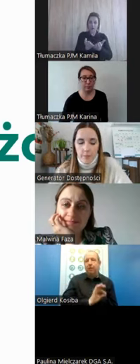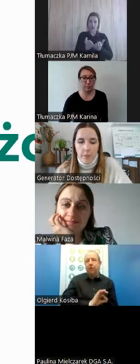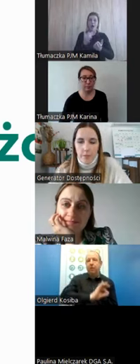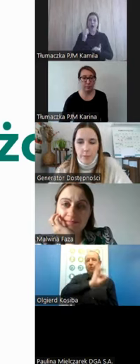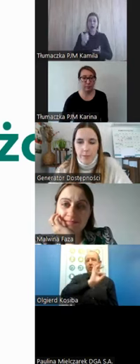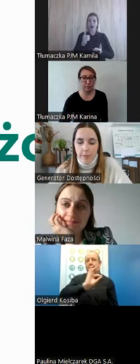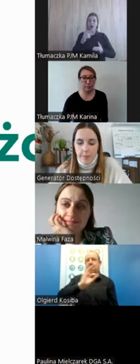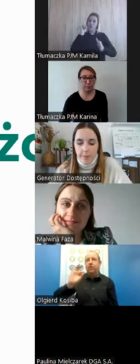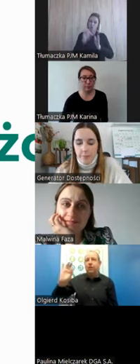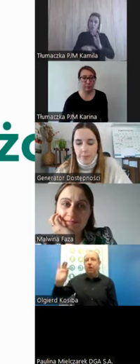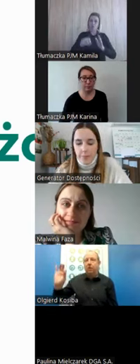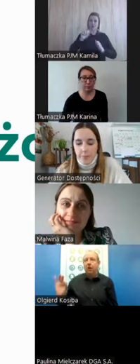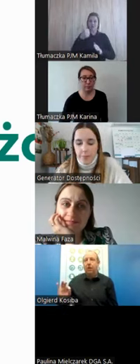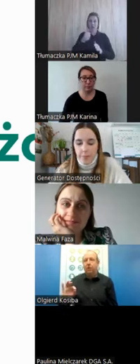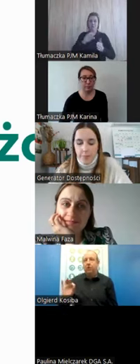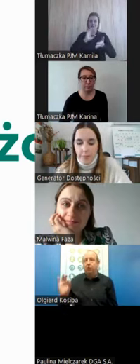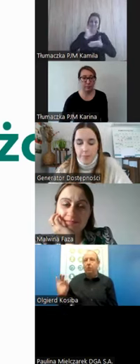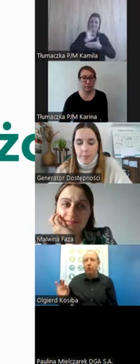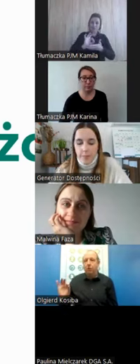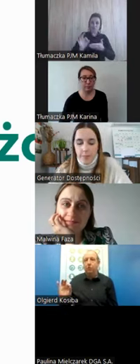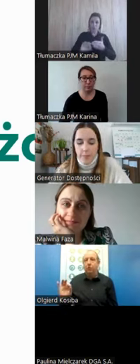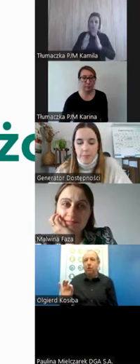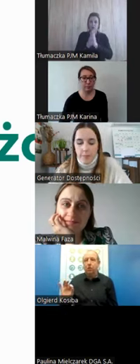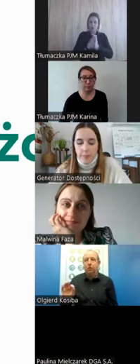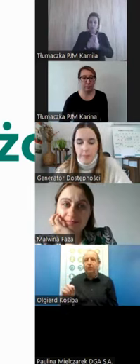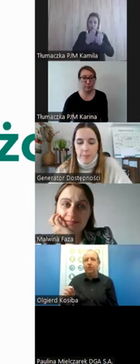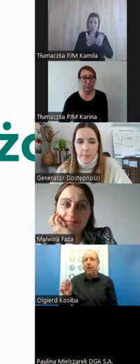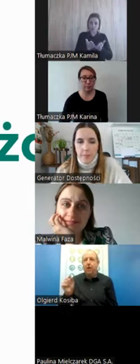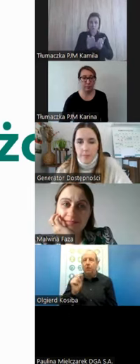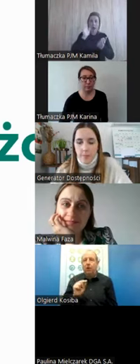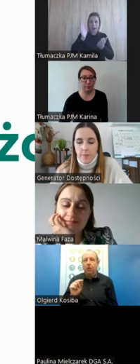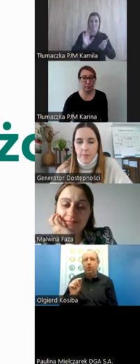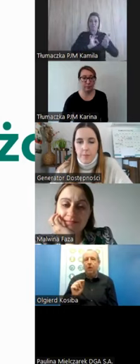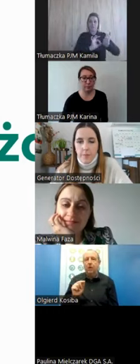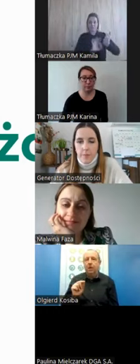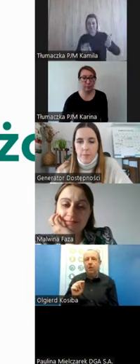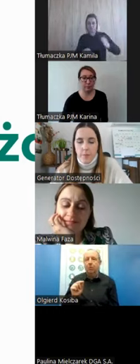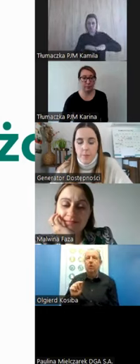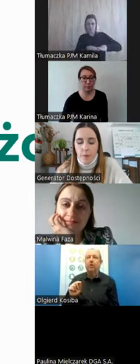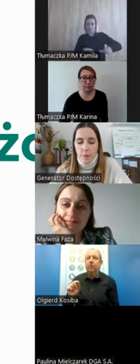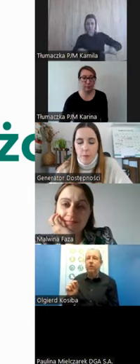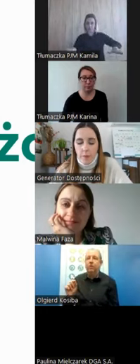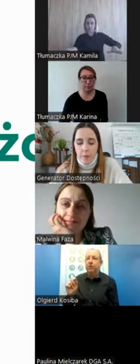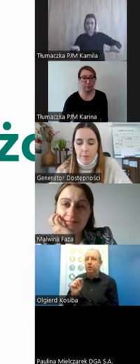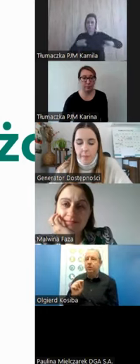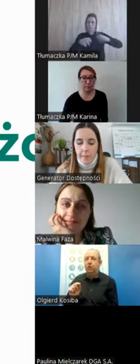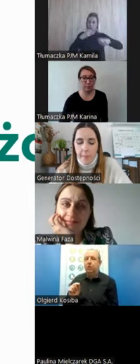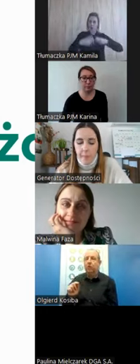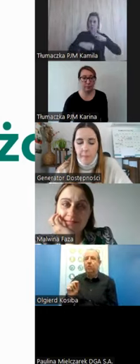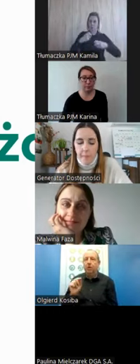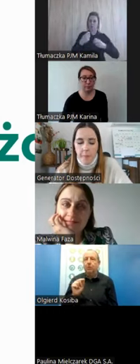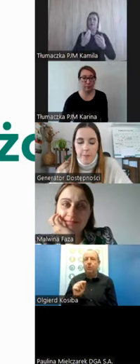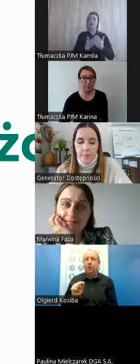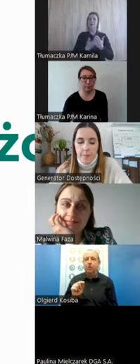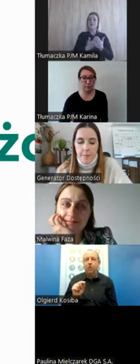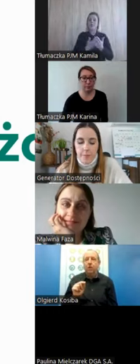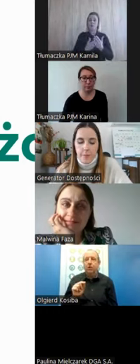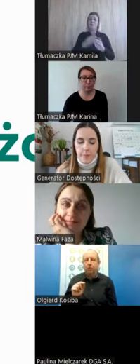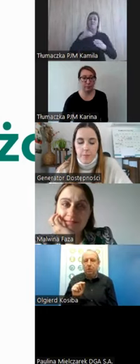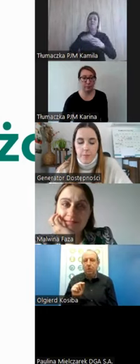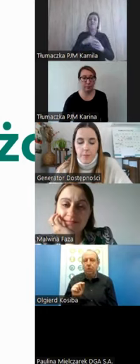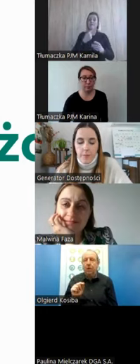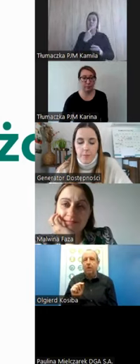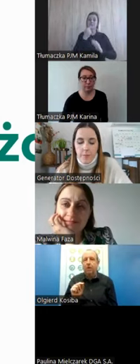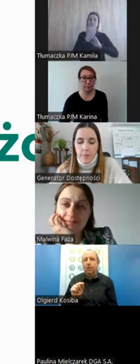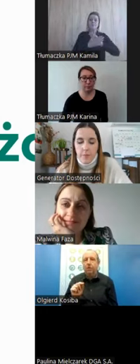potem bawić się w podstawienie stołu pod tą książką. I mówię o tym dlatego, ponieważ właśnie w języku migowym, kiedy byśmy chcieli